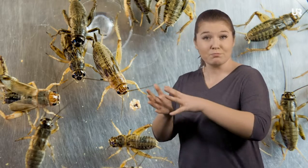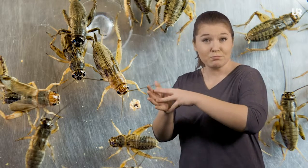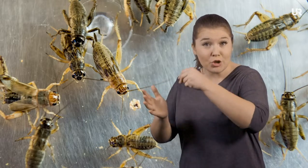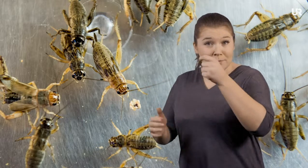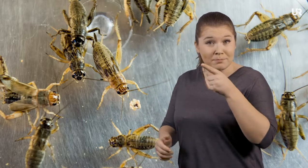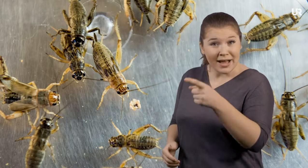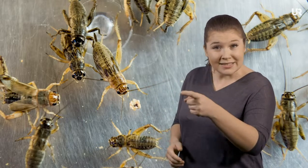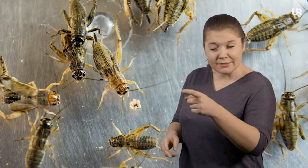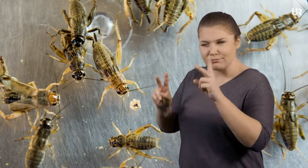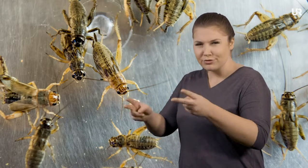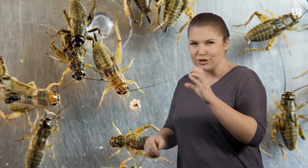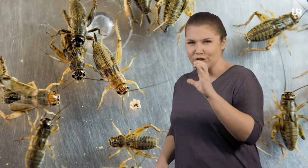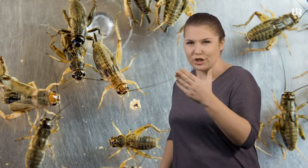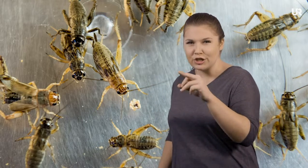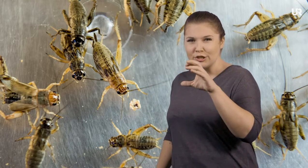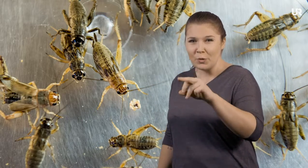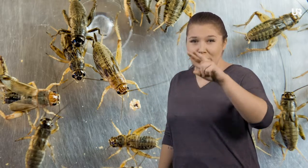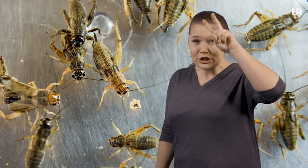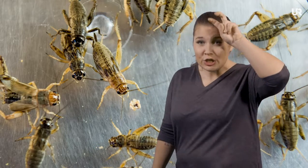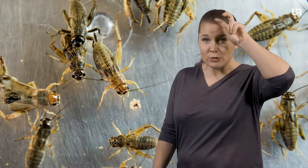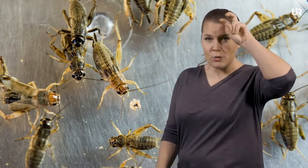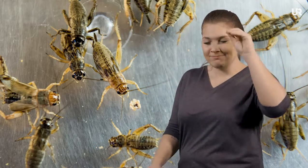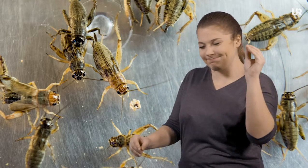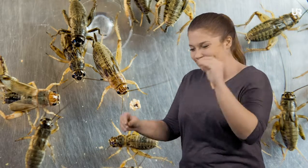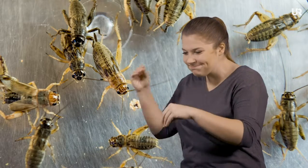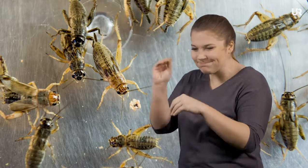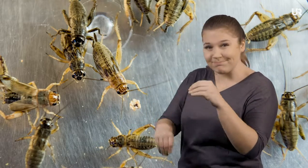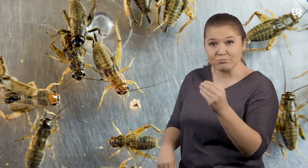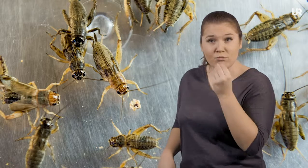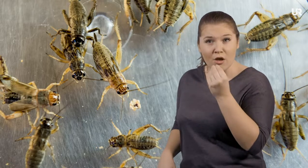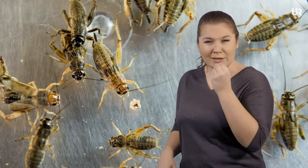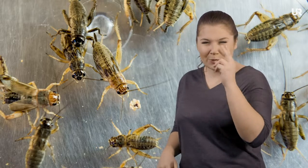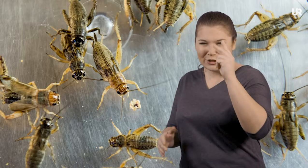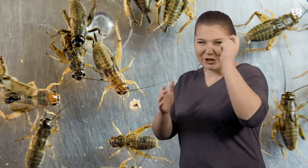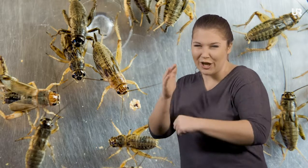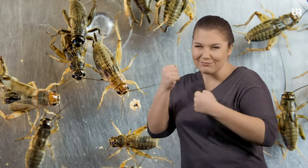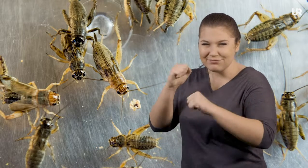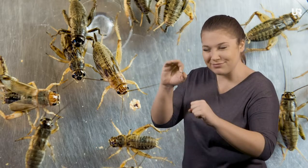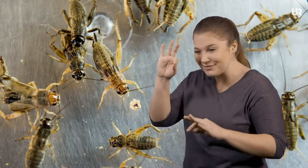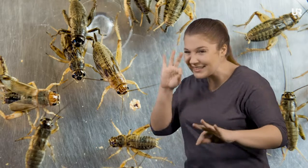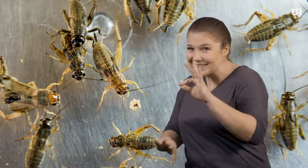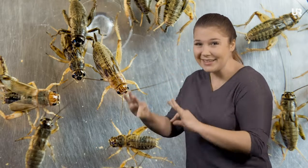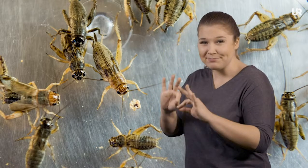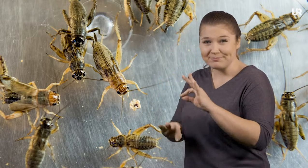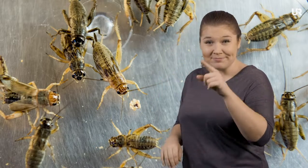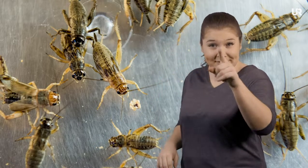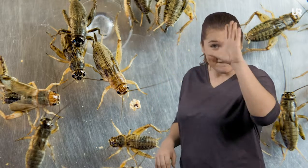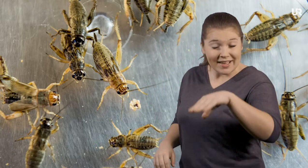Maträtter gjorda på mjölmaskar och syrsor experimenteras nu fram. Och visste du att